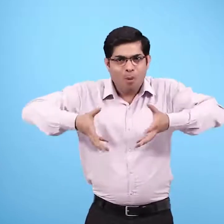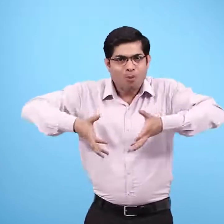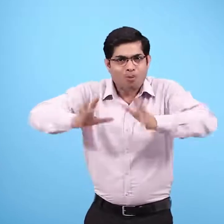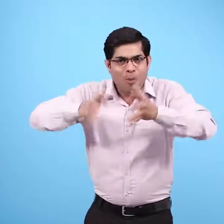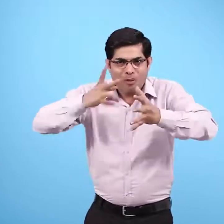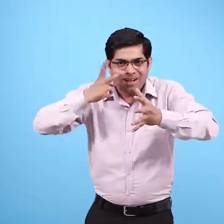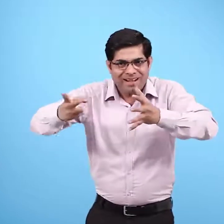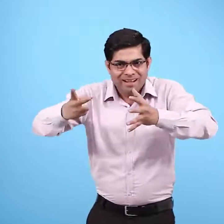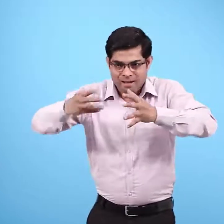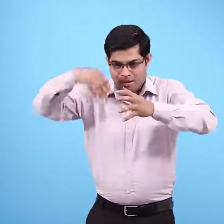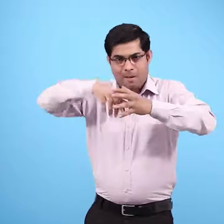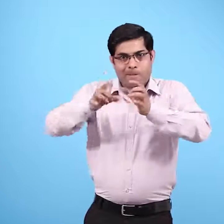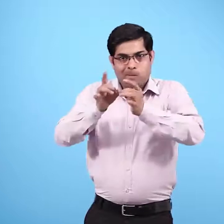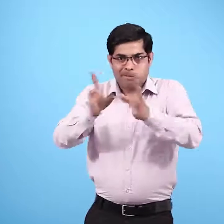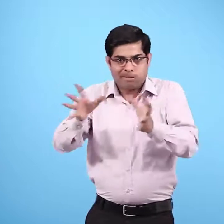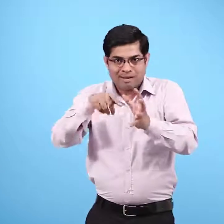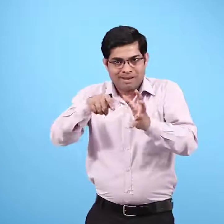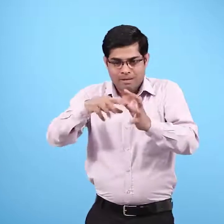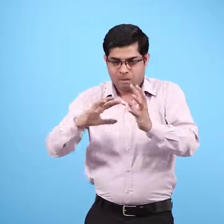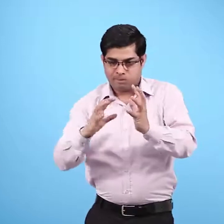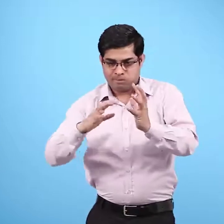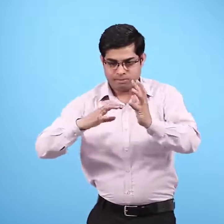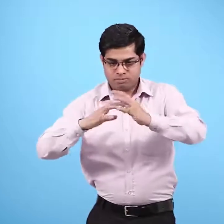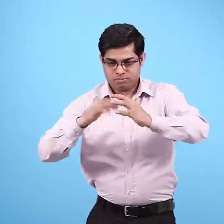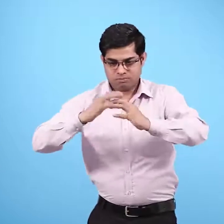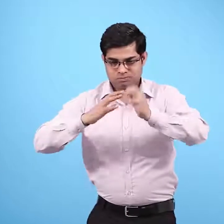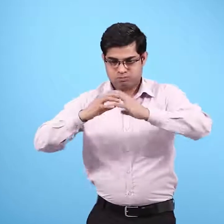ठीक उसी तरह जैसे एक फुटबॉल का वाशर होता है